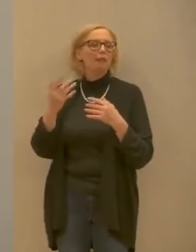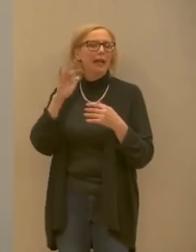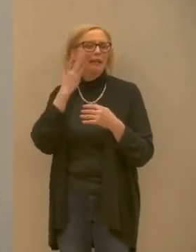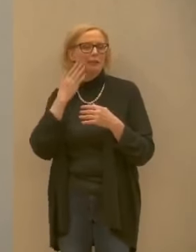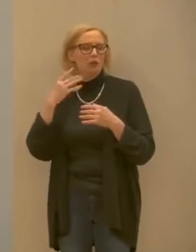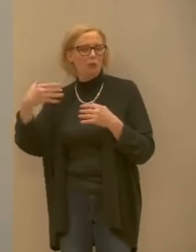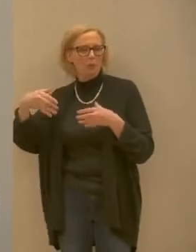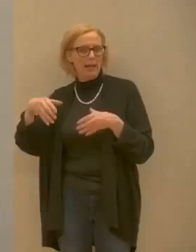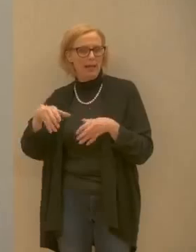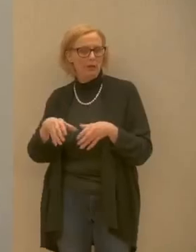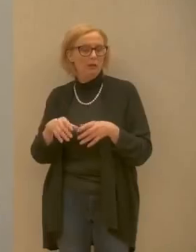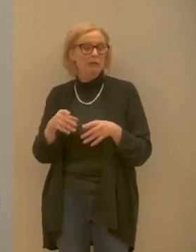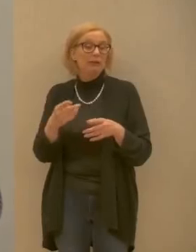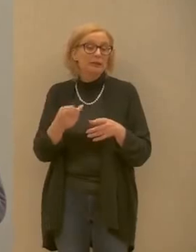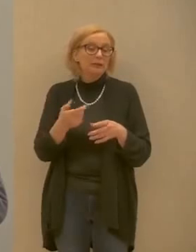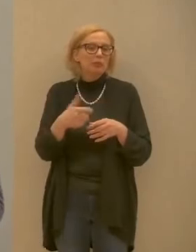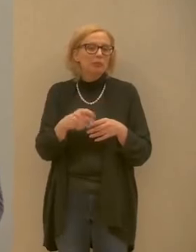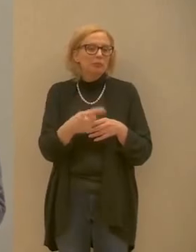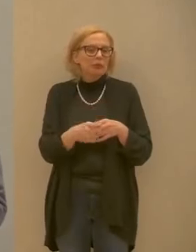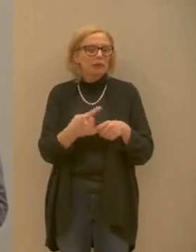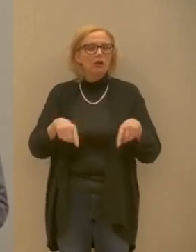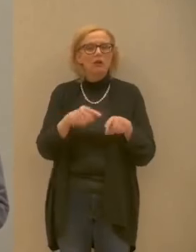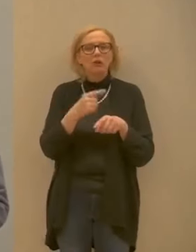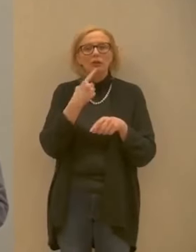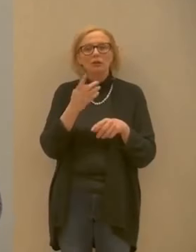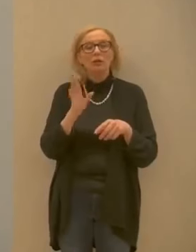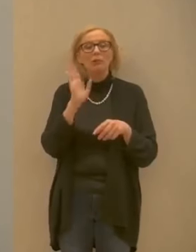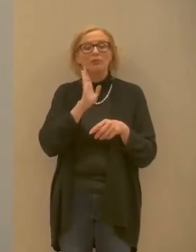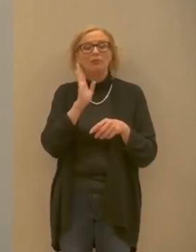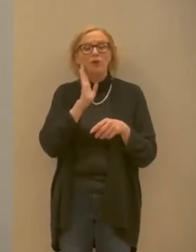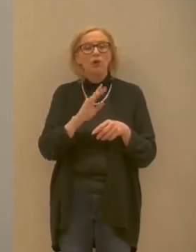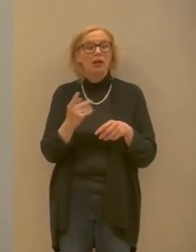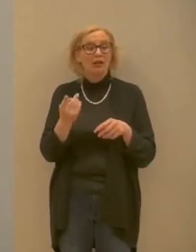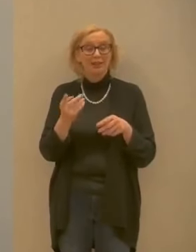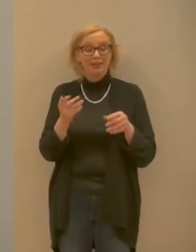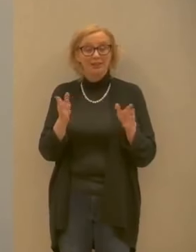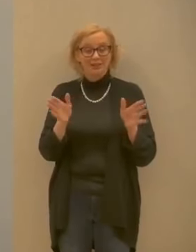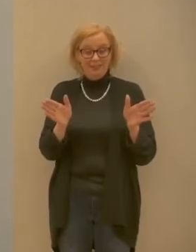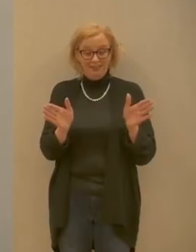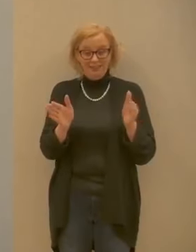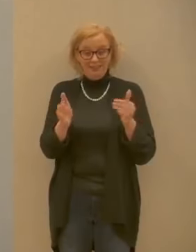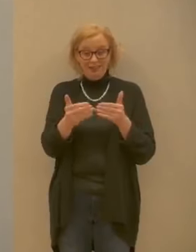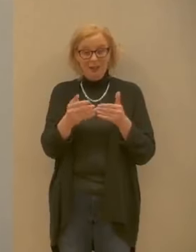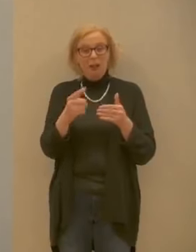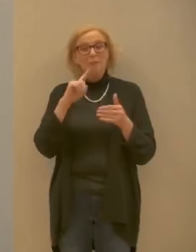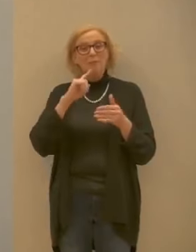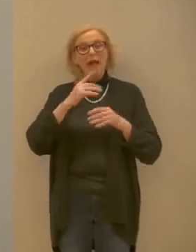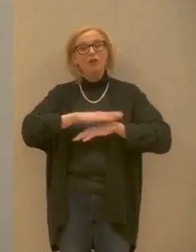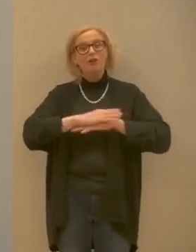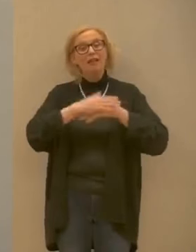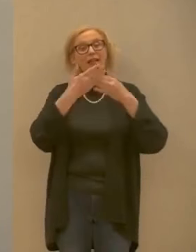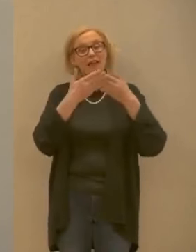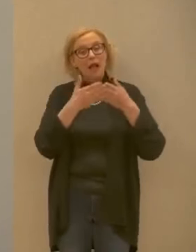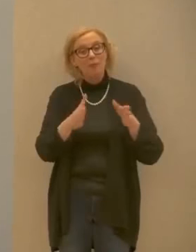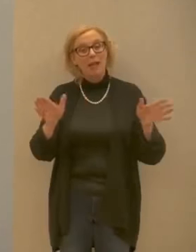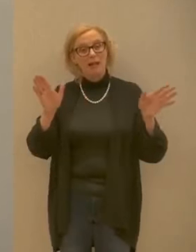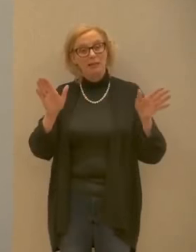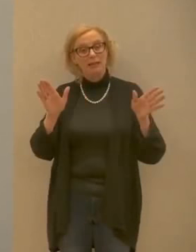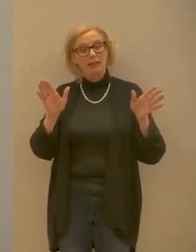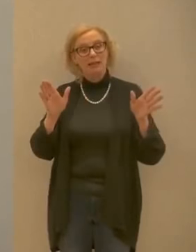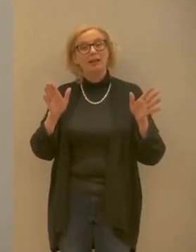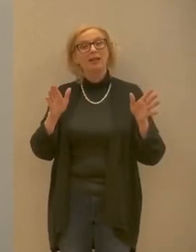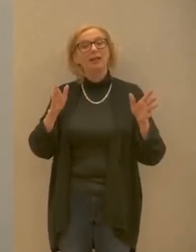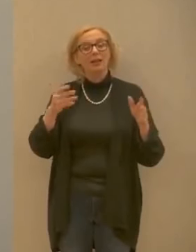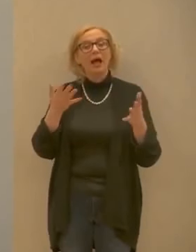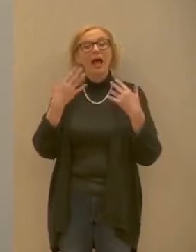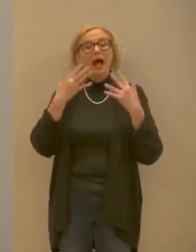sempre se potete tinette anche negli ambienti chiusi le finestre le finestre aperte in modo che ci